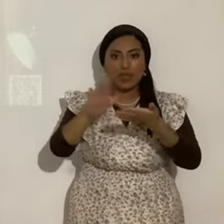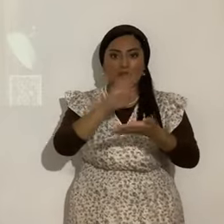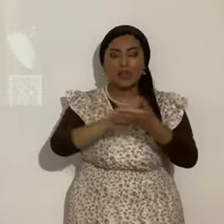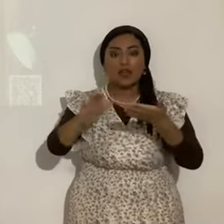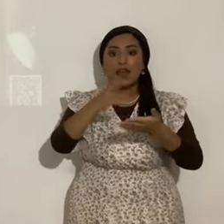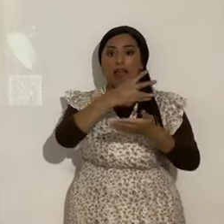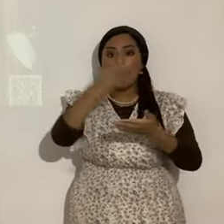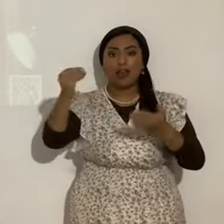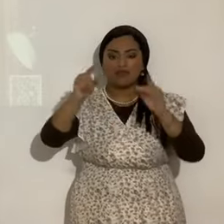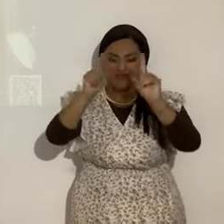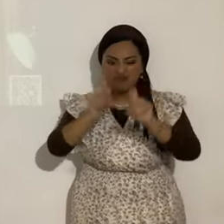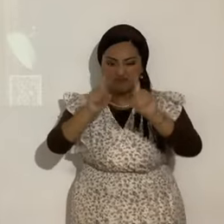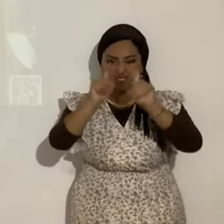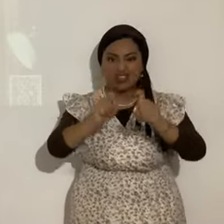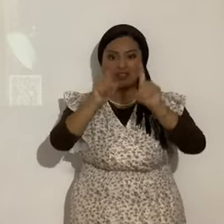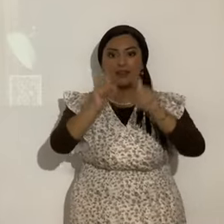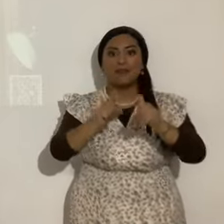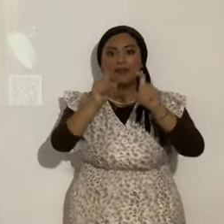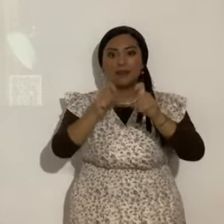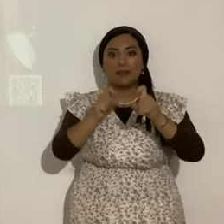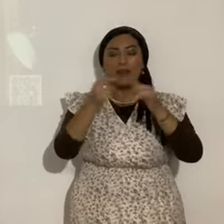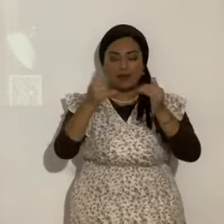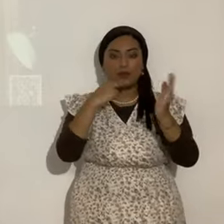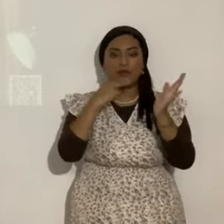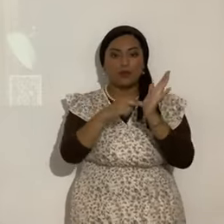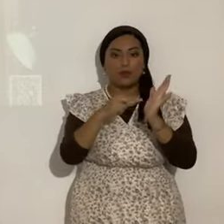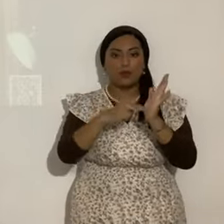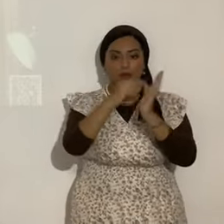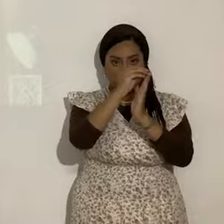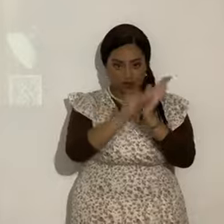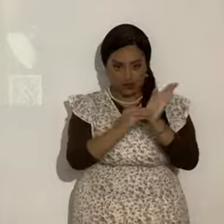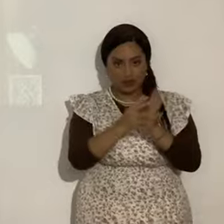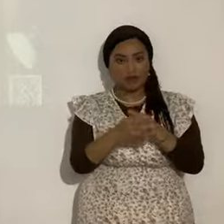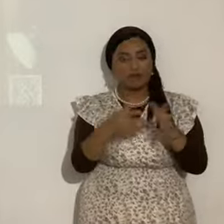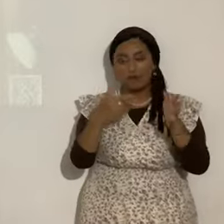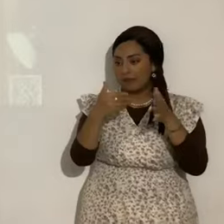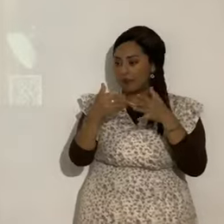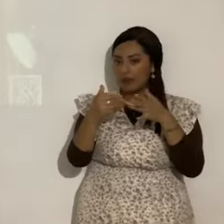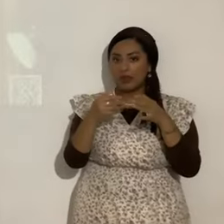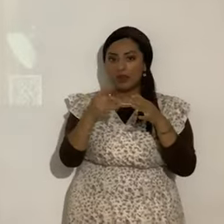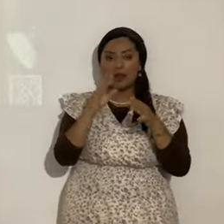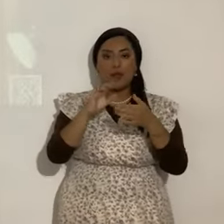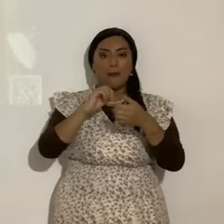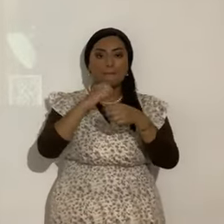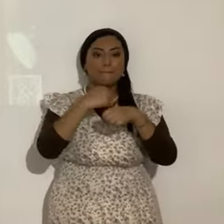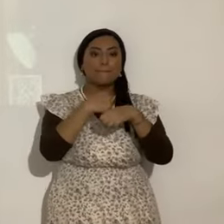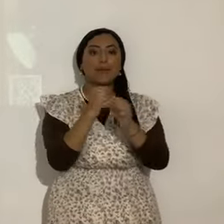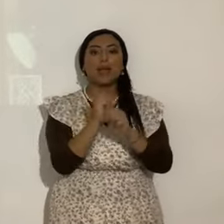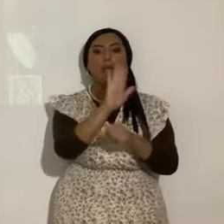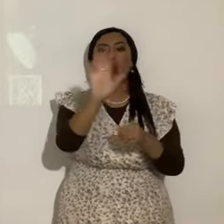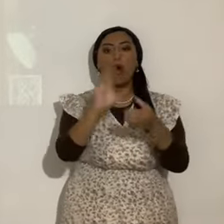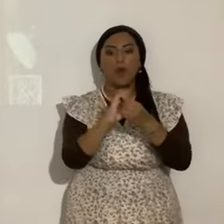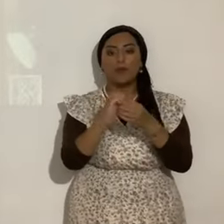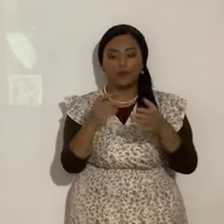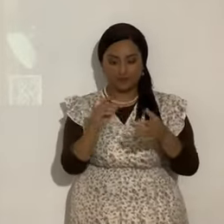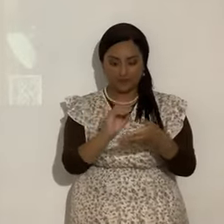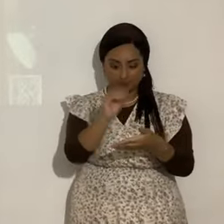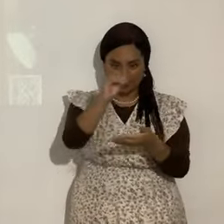Y probada. Ahora anoten eso. A pesar. Hagan lo propio. A pesar de yo creer en Yahshua.